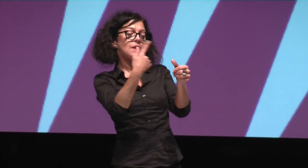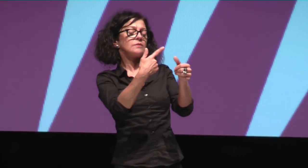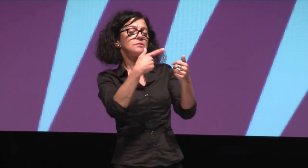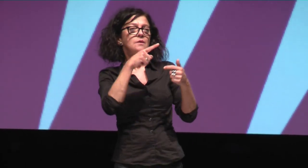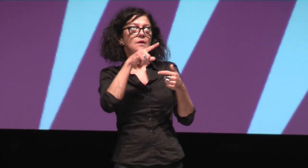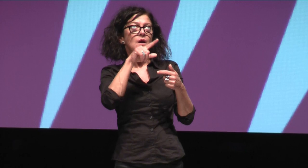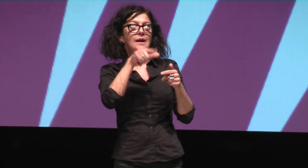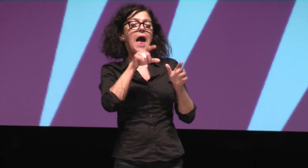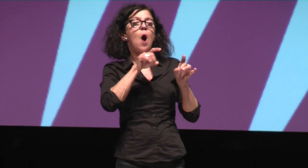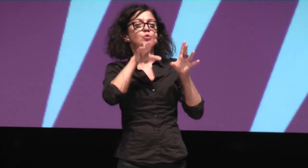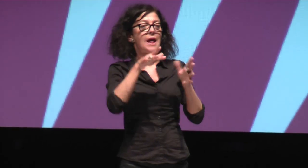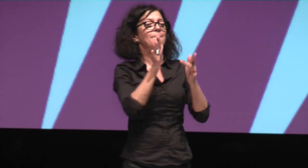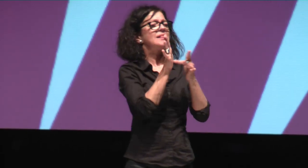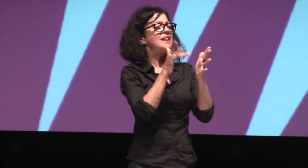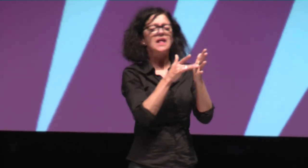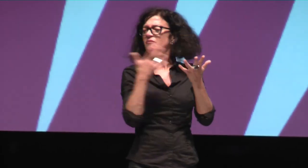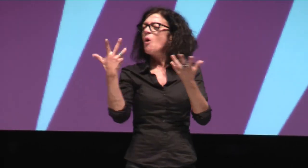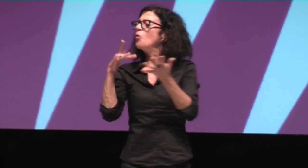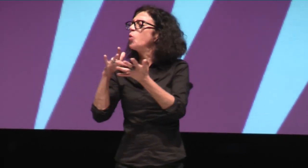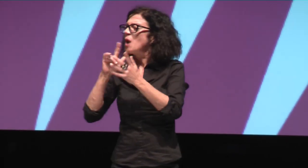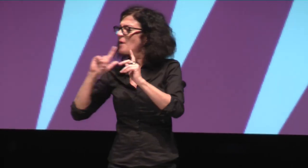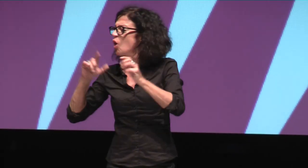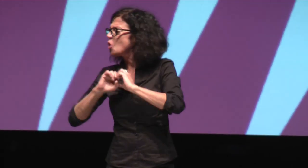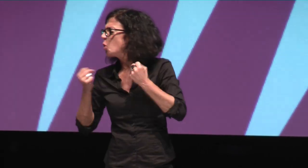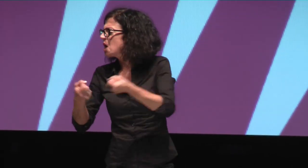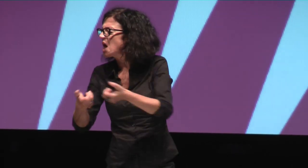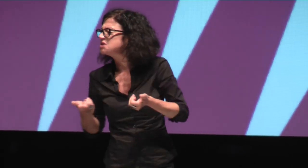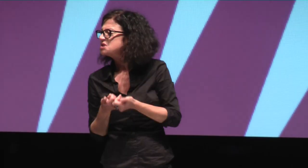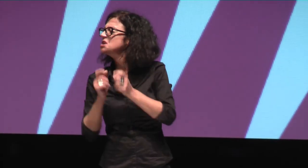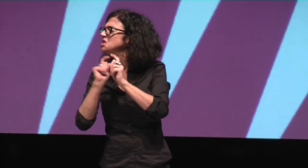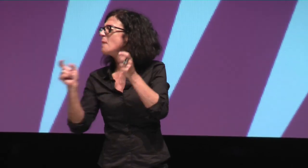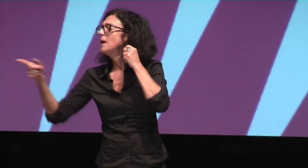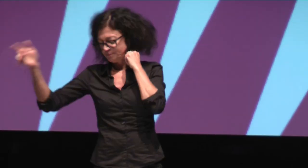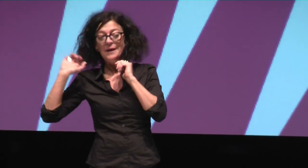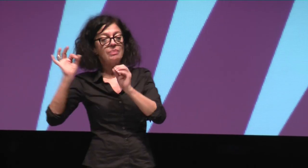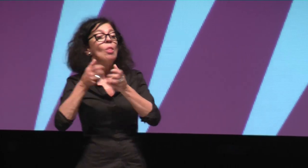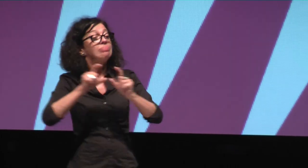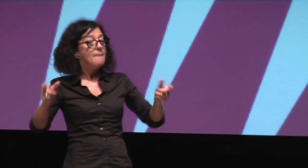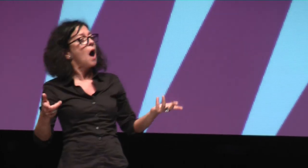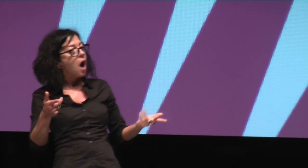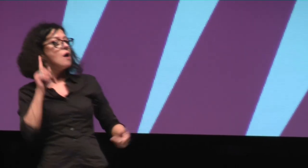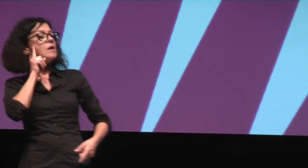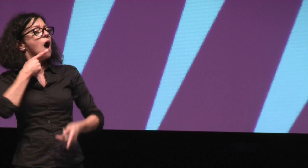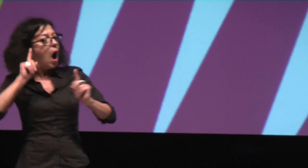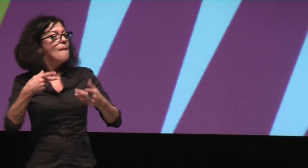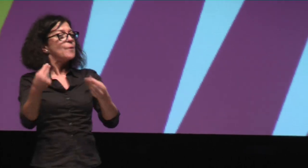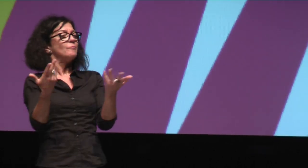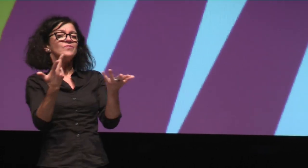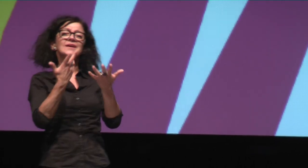du musst mir helfen, Katja. Dann gab es doch auch noch das Band. Das war doch rosa, glaube ich, bei Brustkrebs. Und dann